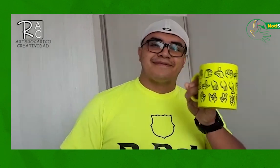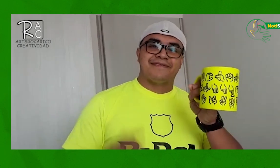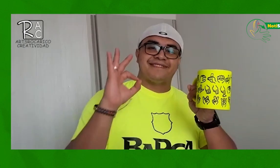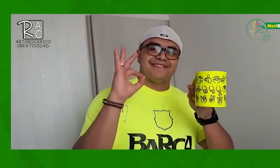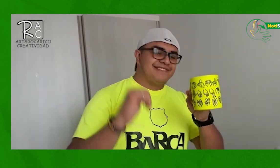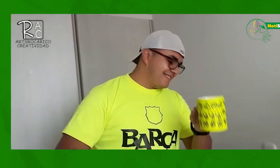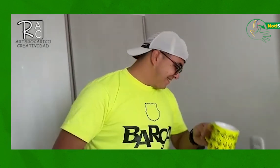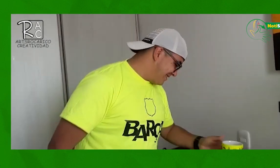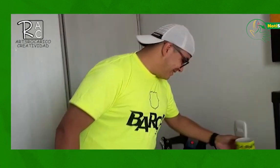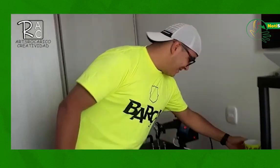¡Perfecto!